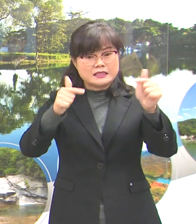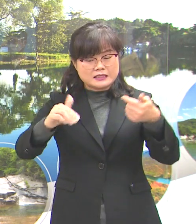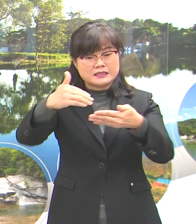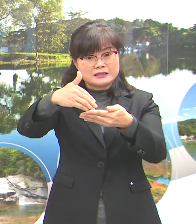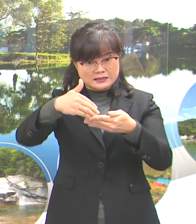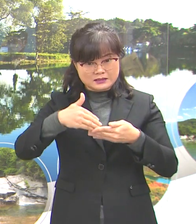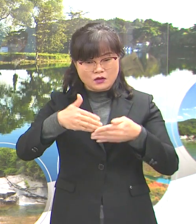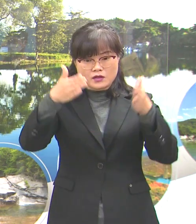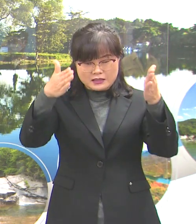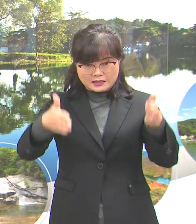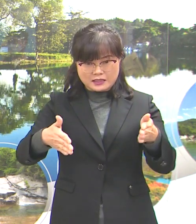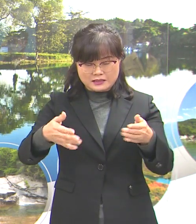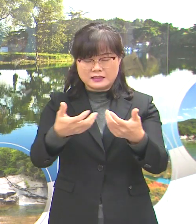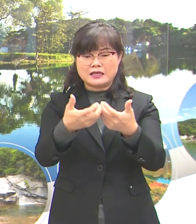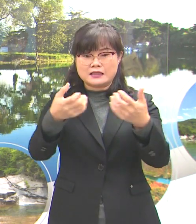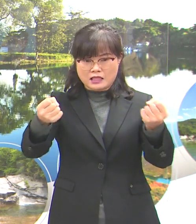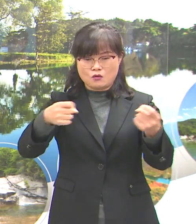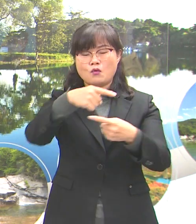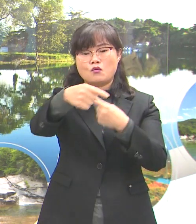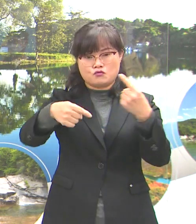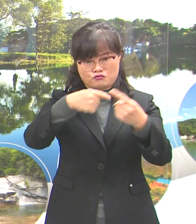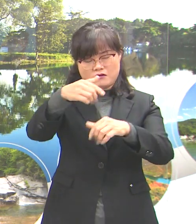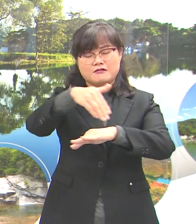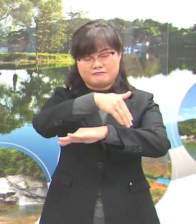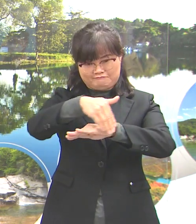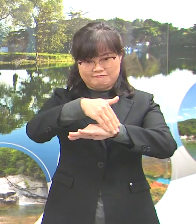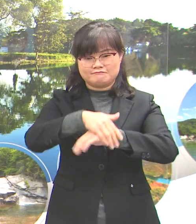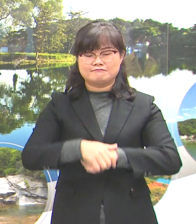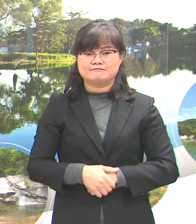따로 부정토록 하겠습니다.